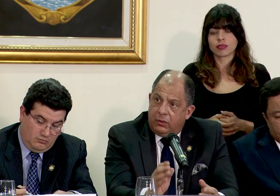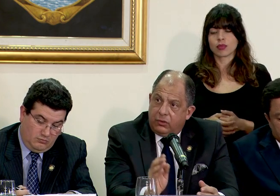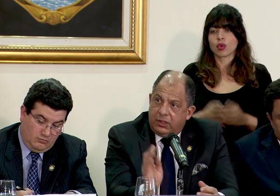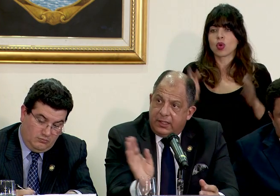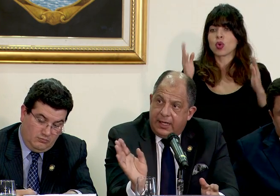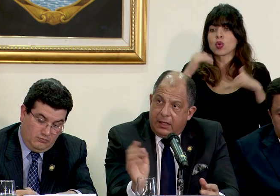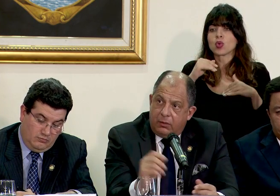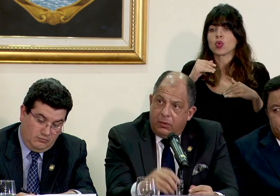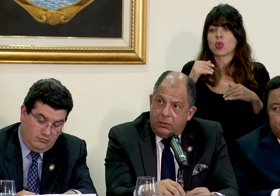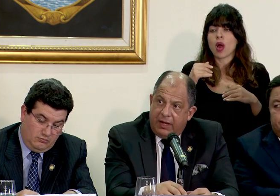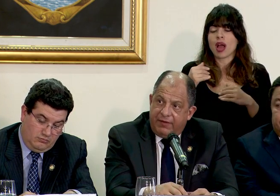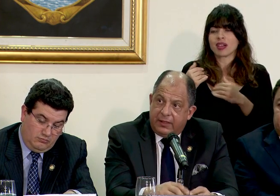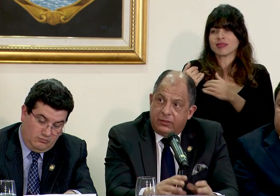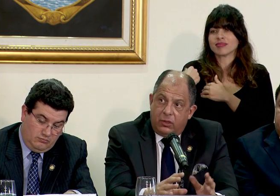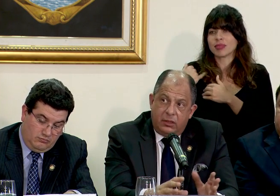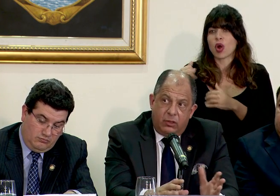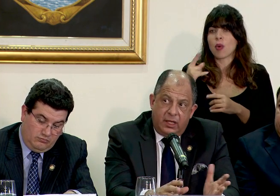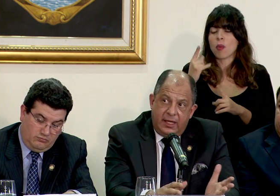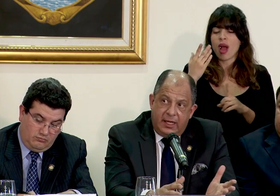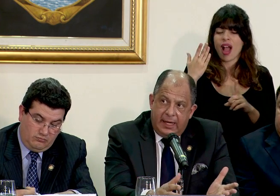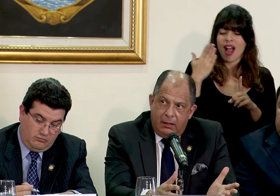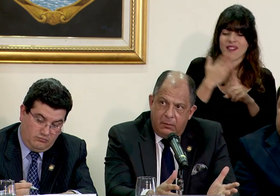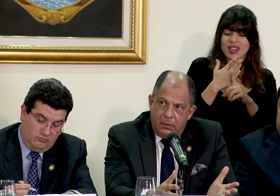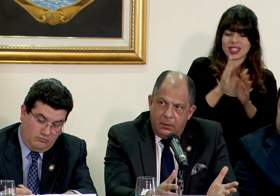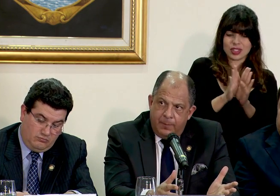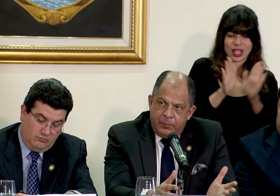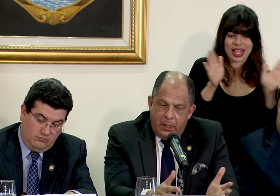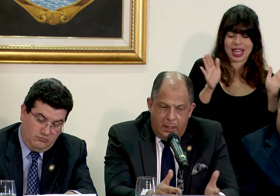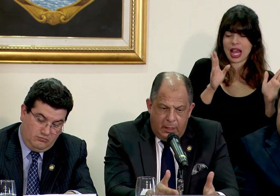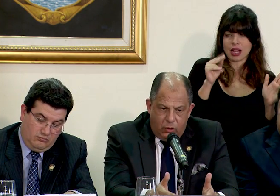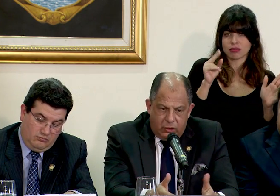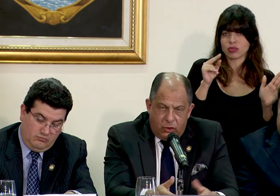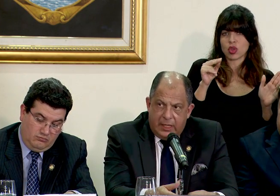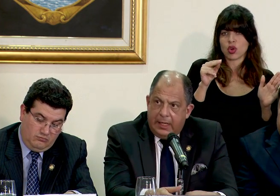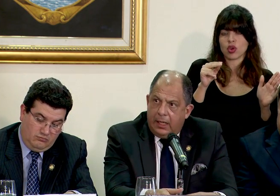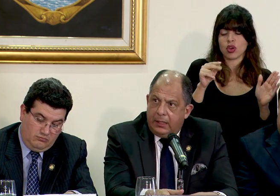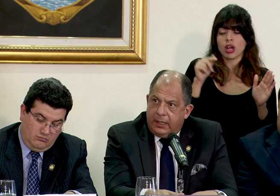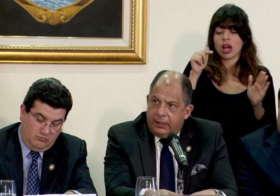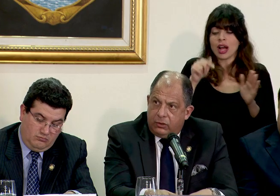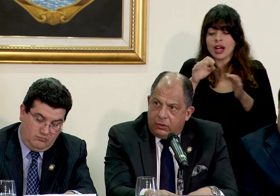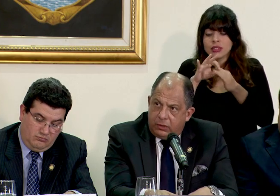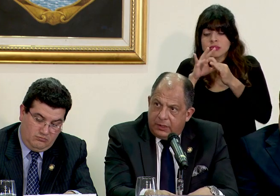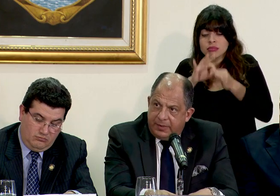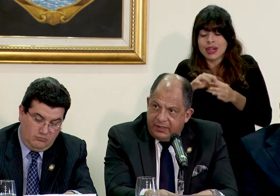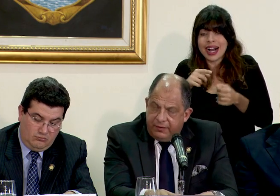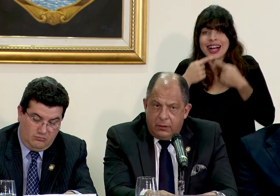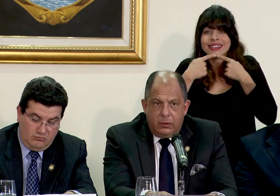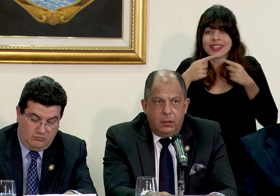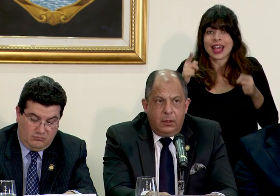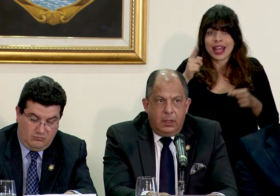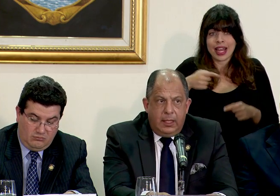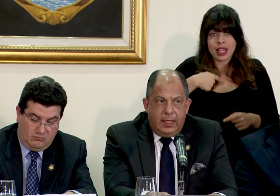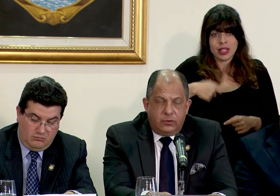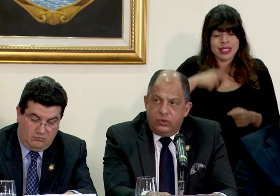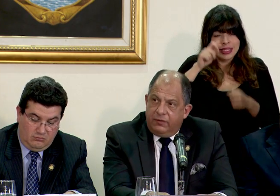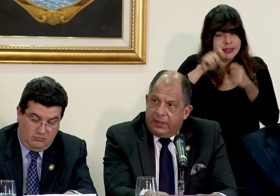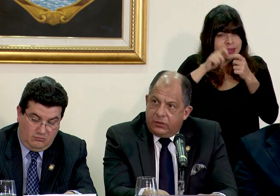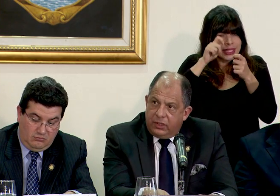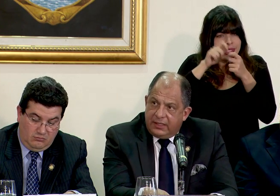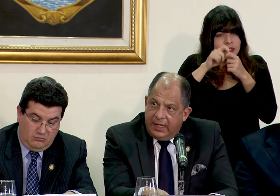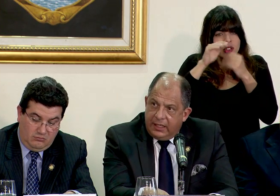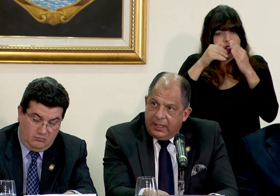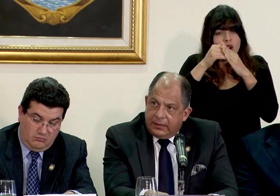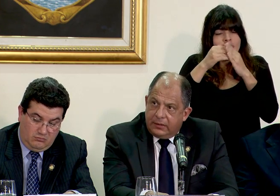respecto de lo que usted señala como una afectación de orden general en lo que toca al decreto específico y las